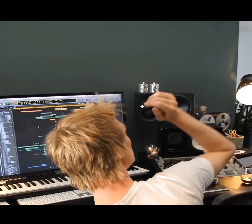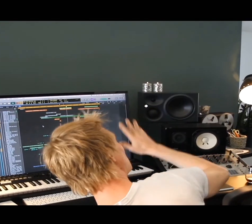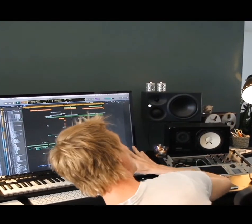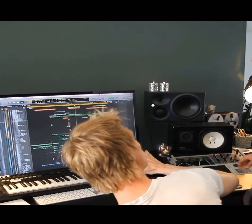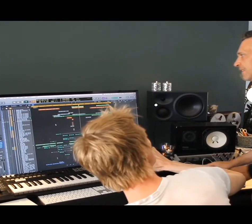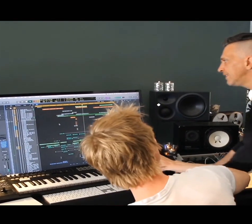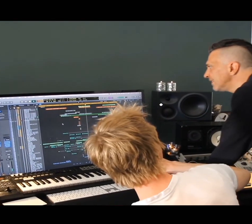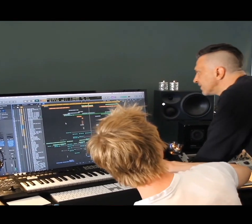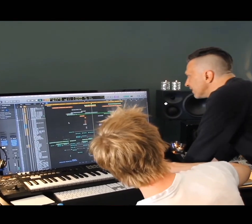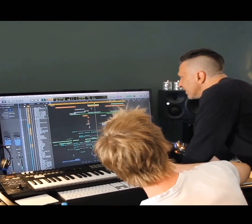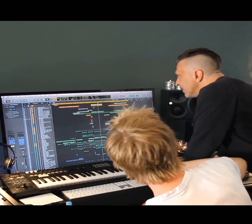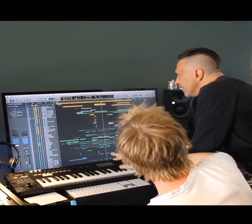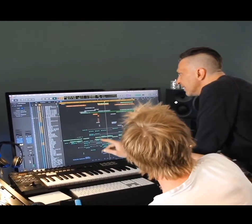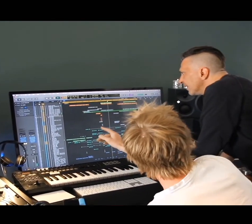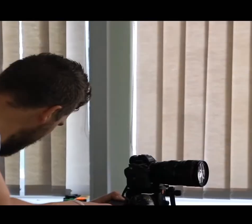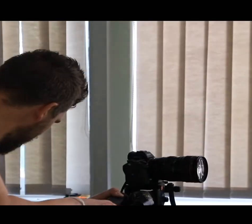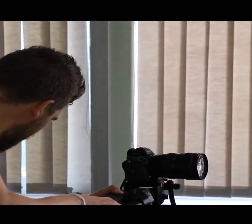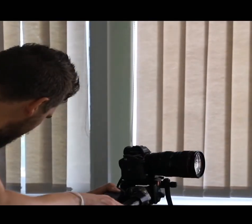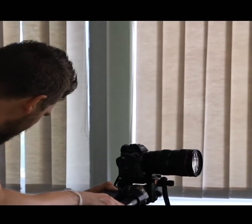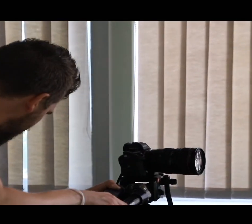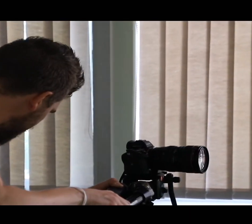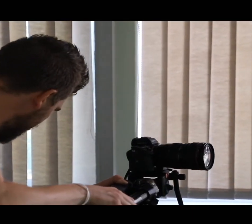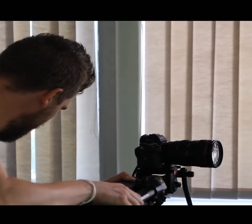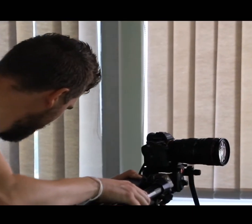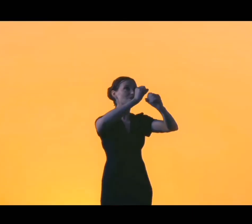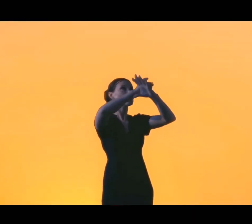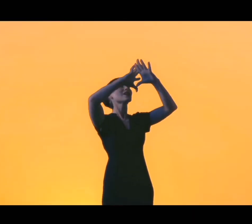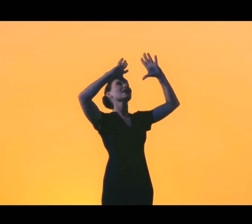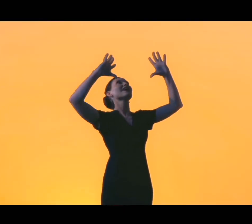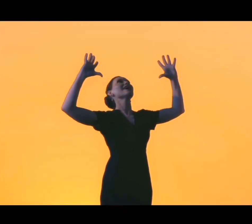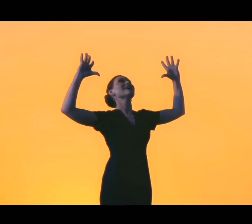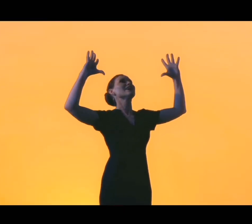brûlé les ailes À voir toucher le soleil